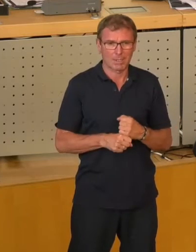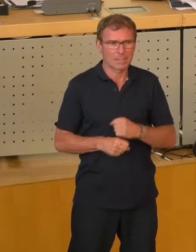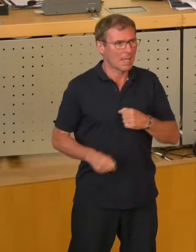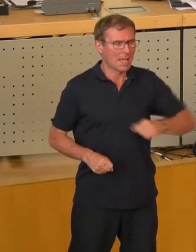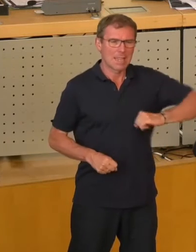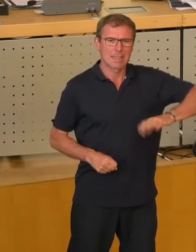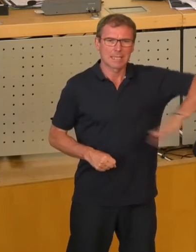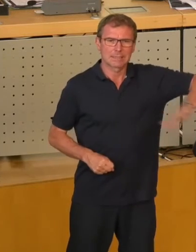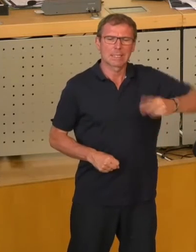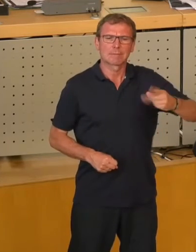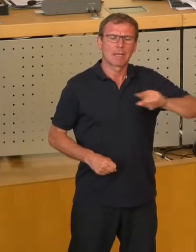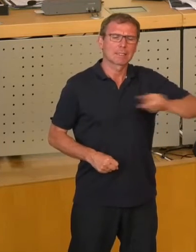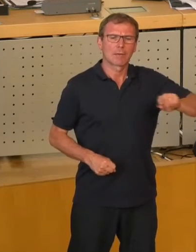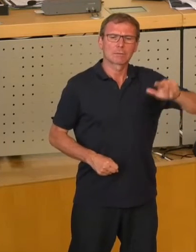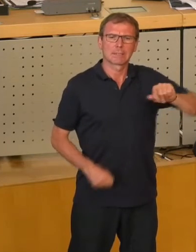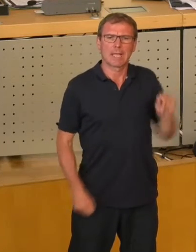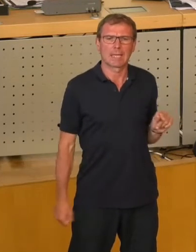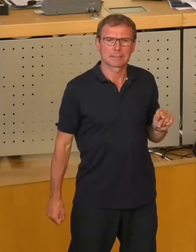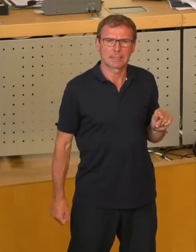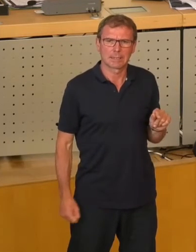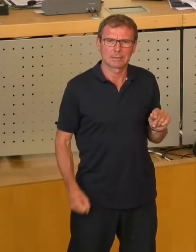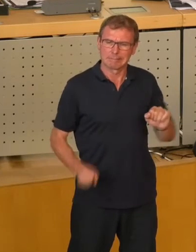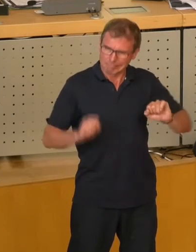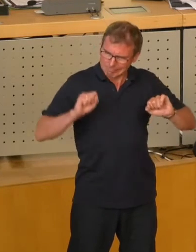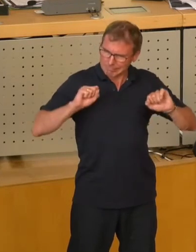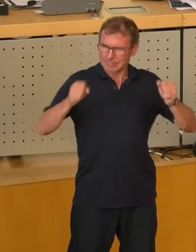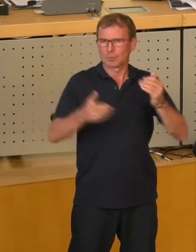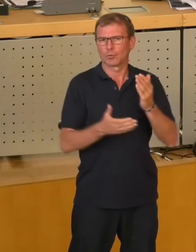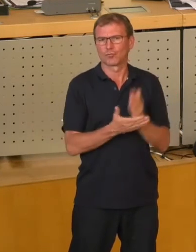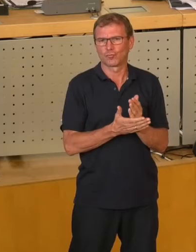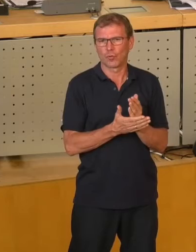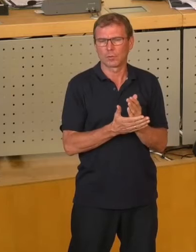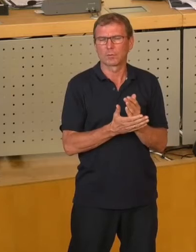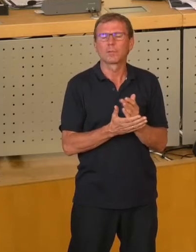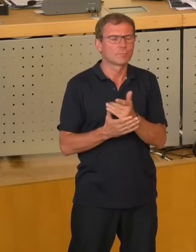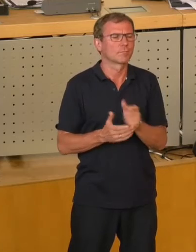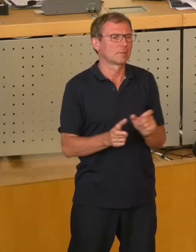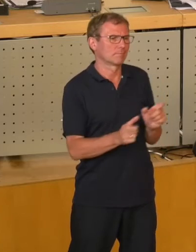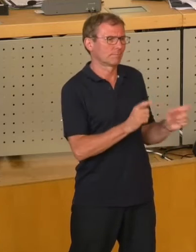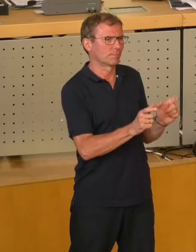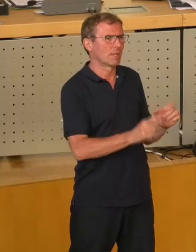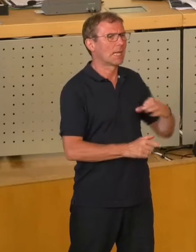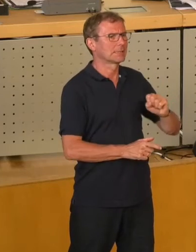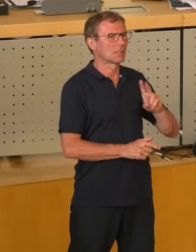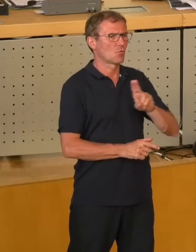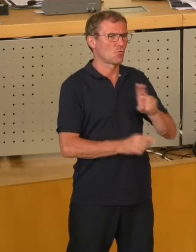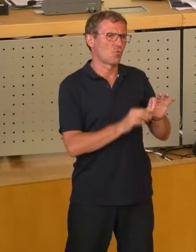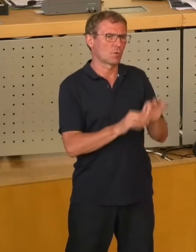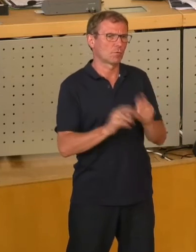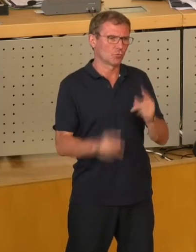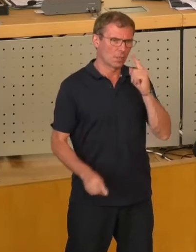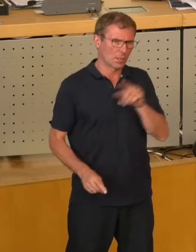2013 dafür eingetreten. Und das wurde verhindert von einer CDU-geführten